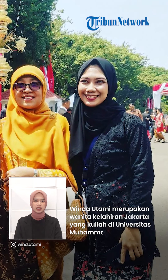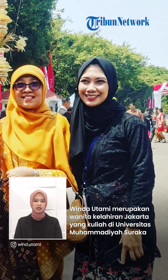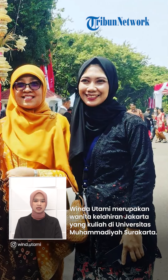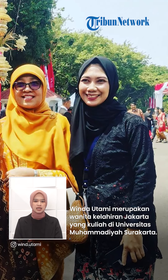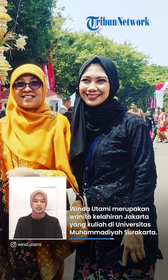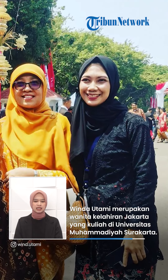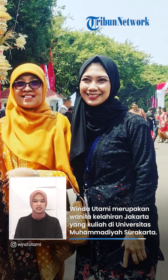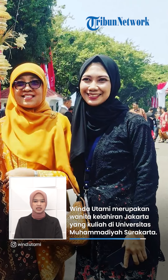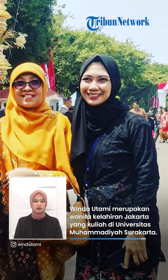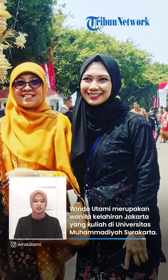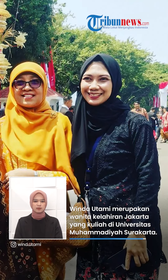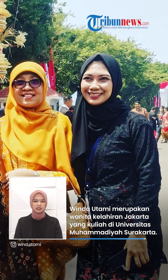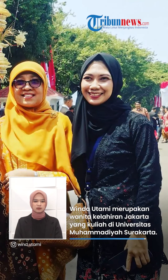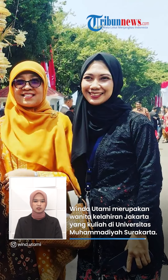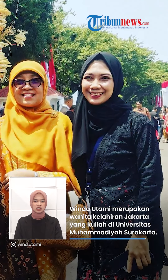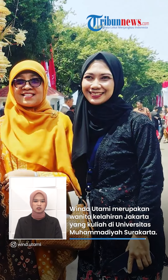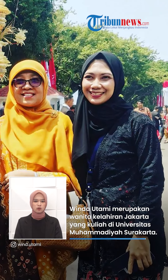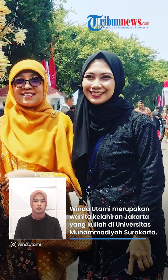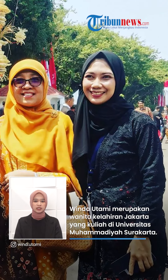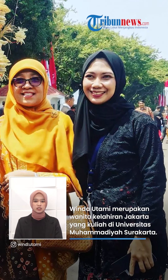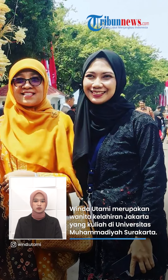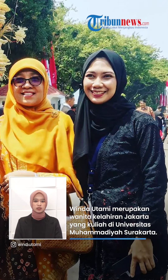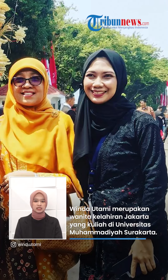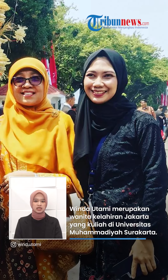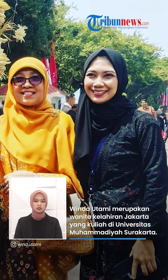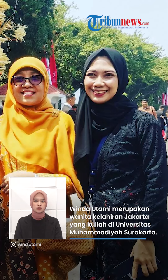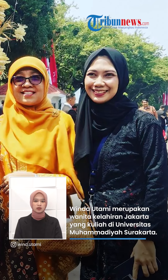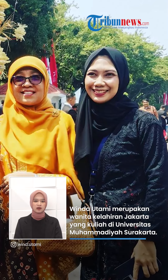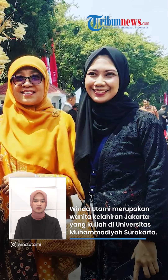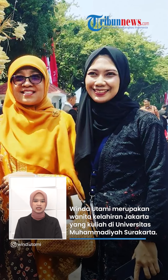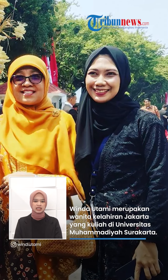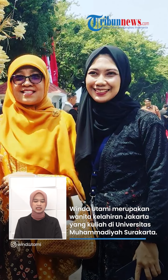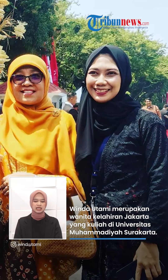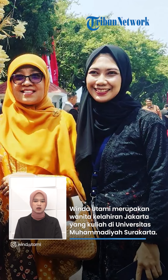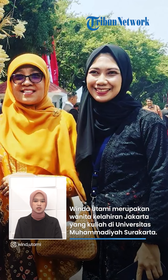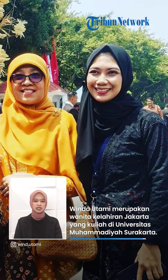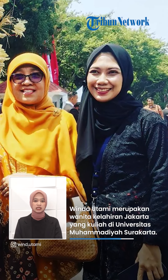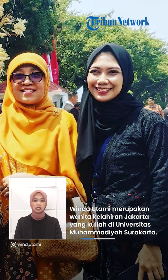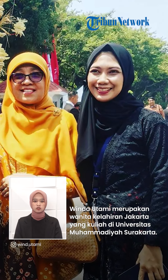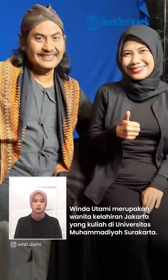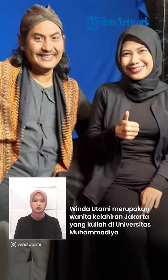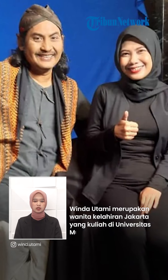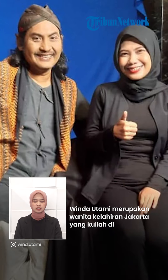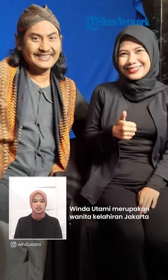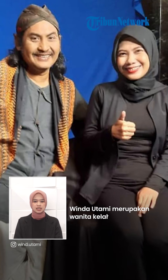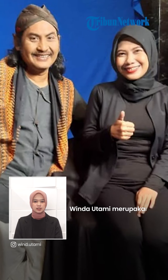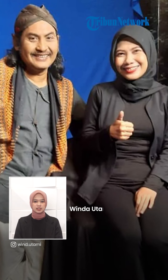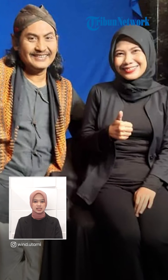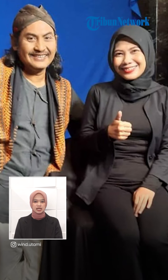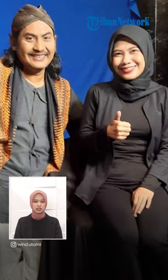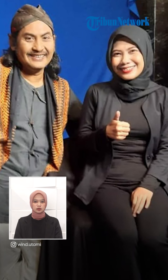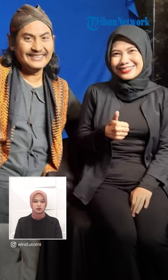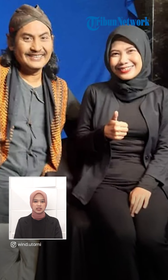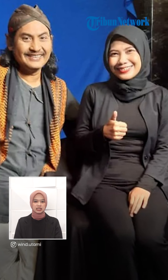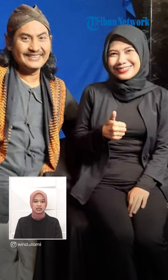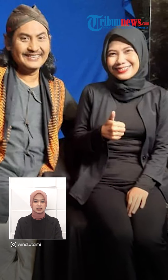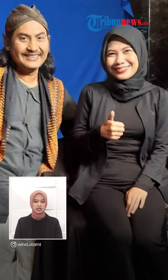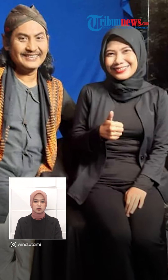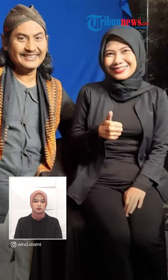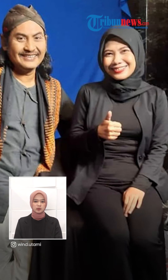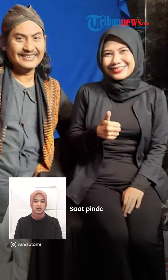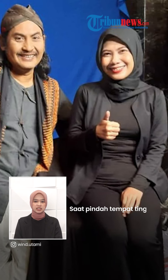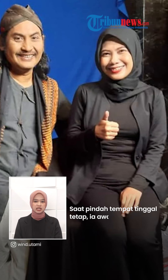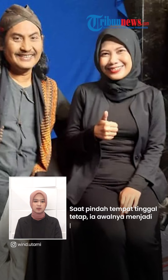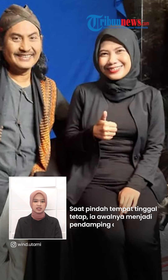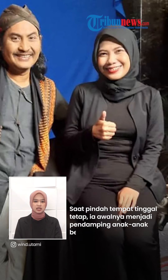SLB Dari sana Winda bertemu dengan komunitas tuli saat Solo Cafe naik di kawasan Ngar Sopuro Sejak saat itu, Winda dengan